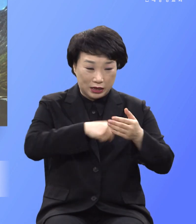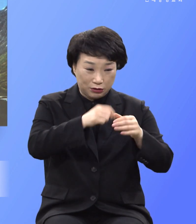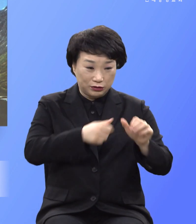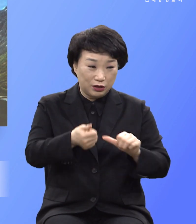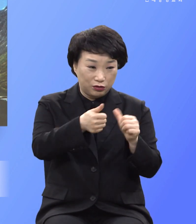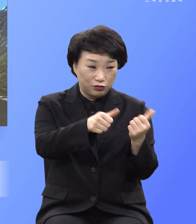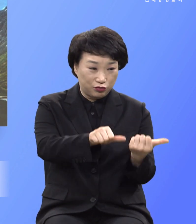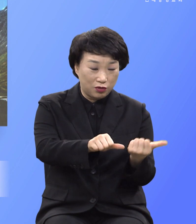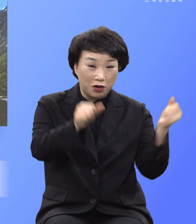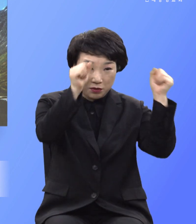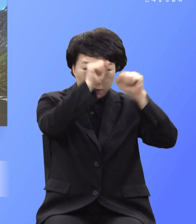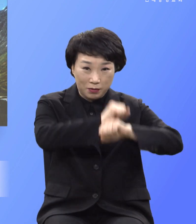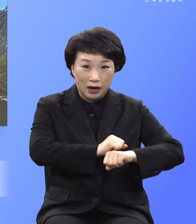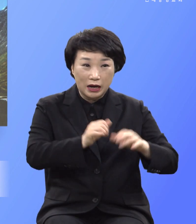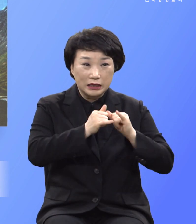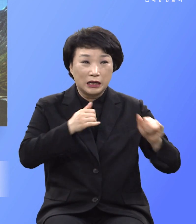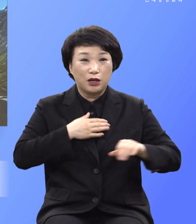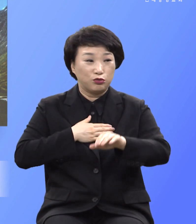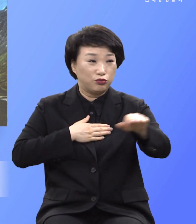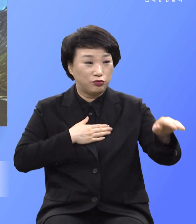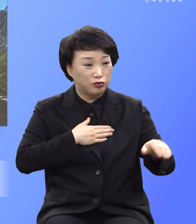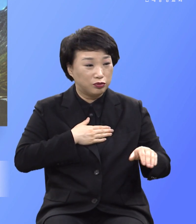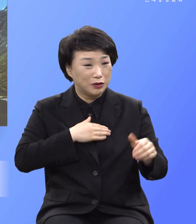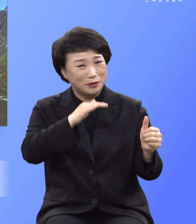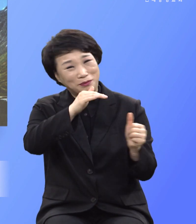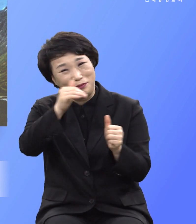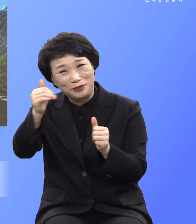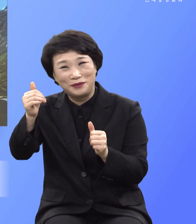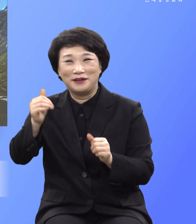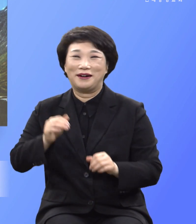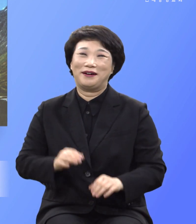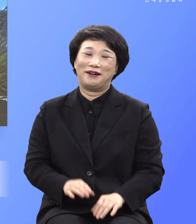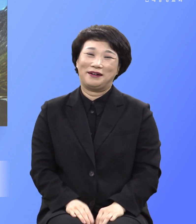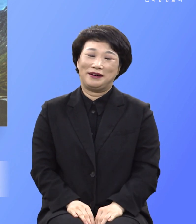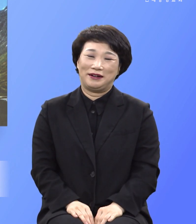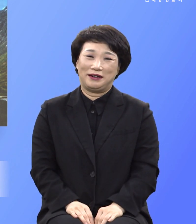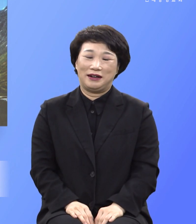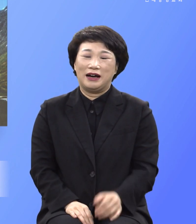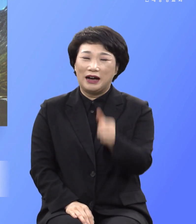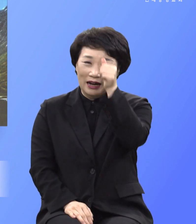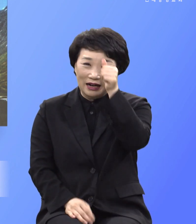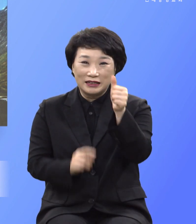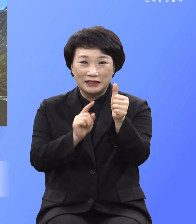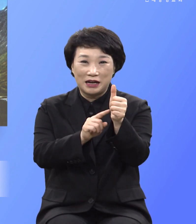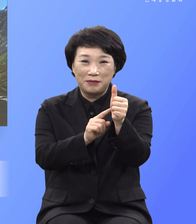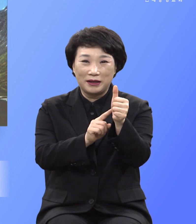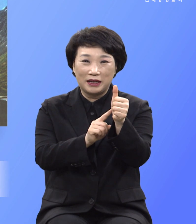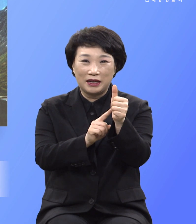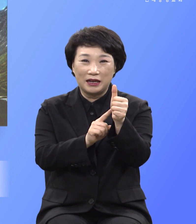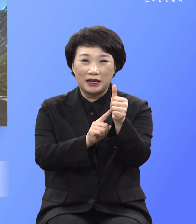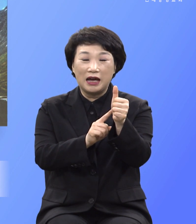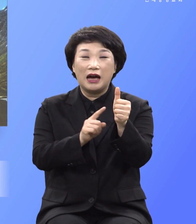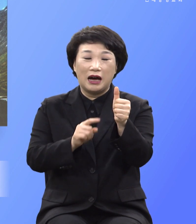멸망할 인간을 부르셨으니 아담을 향해서 아담아